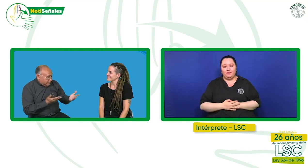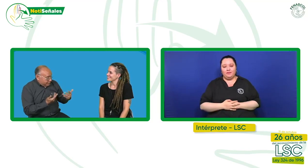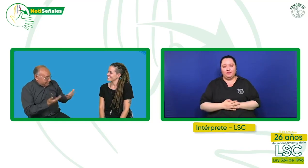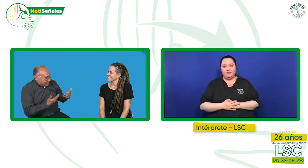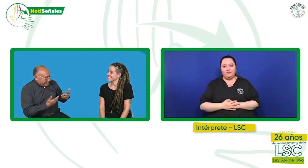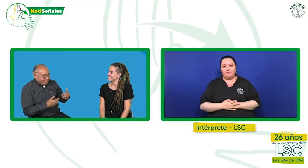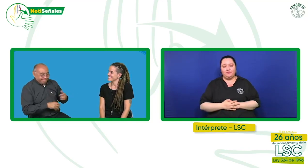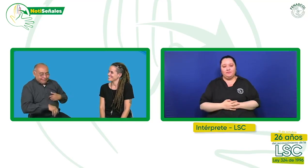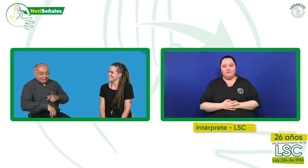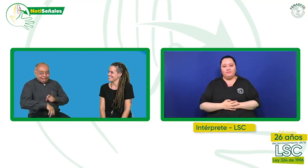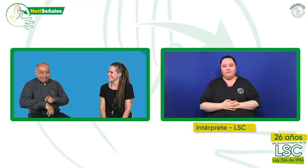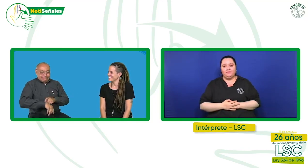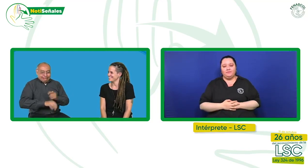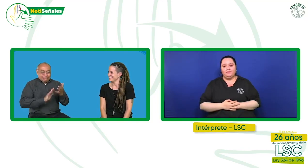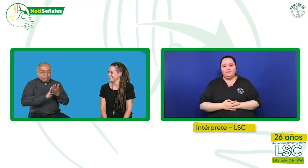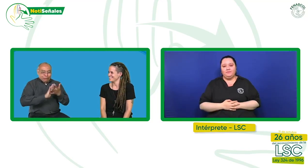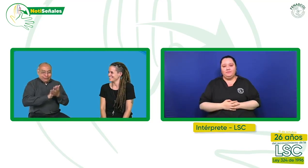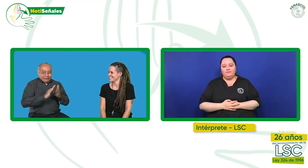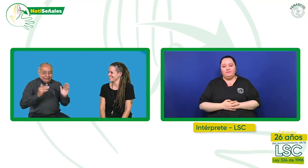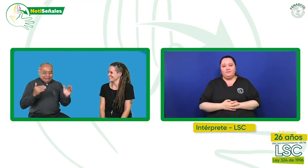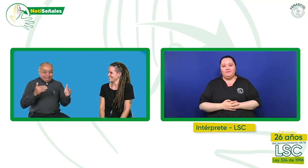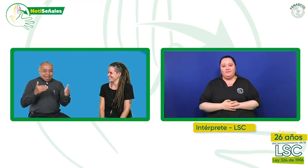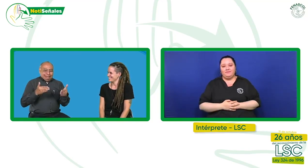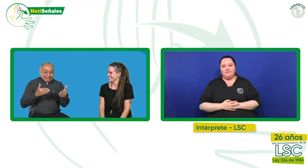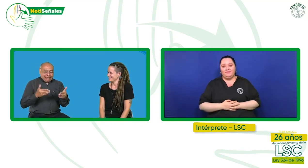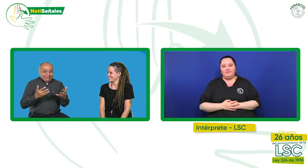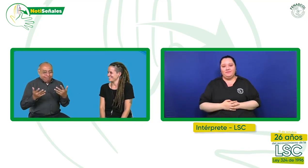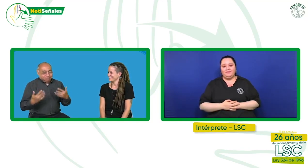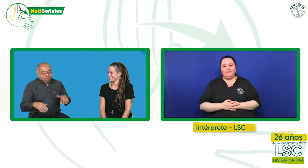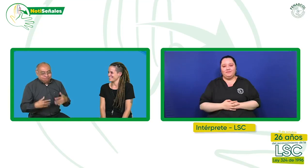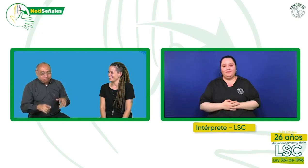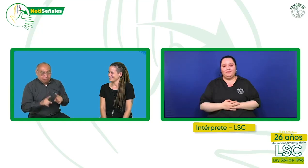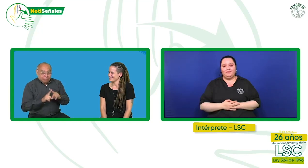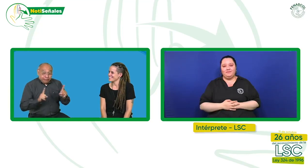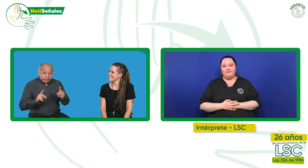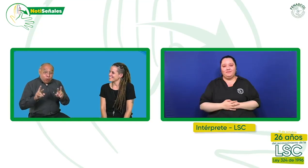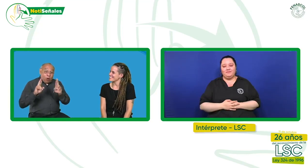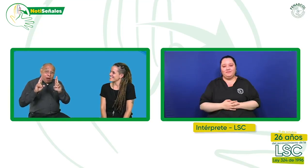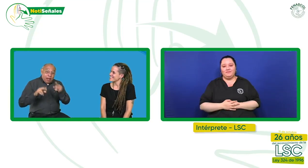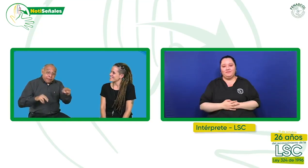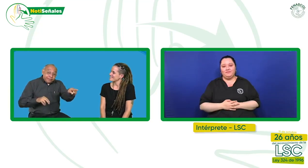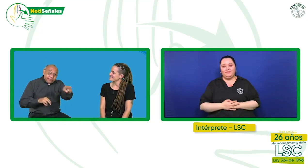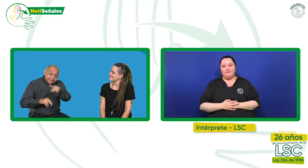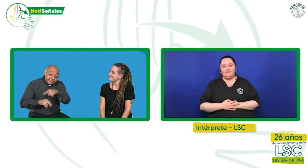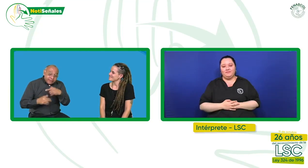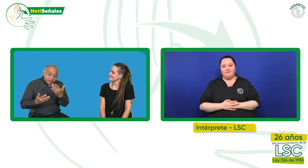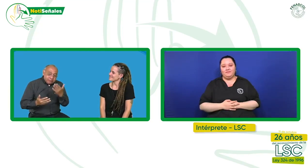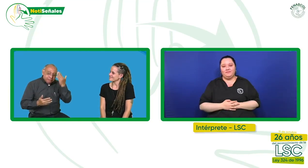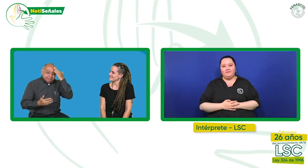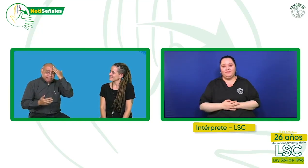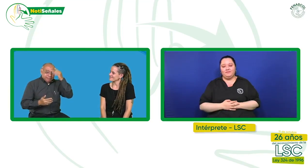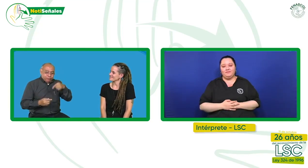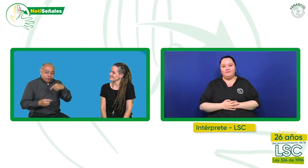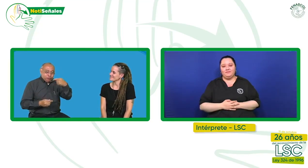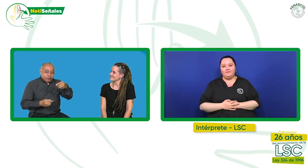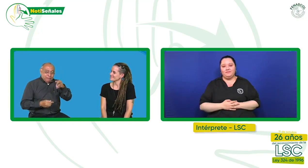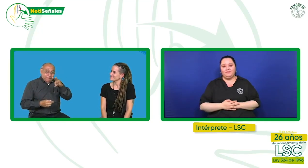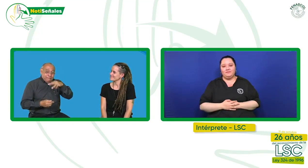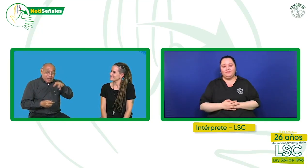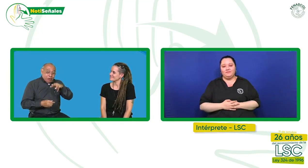Deseamos que nos sigas contando más de esto, pero la verdad es que se nos está acabando el tiempo. Ojalá que las